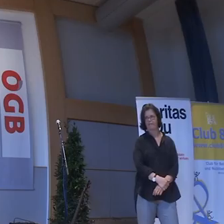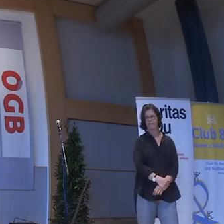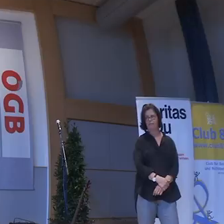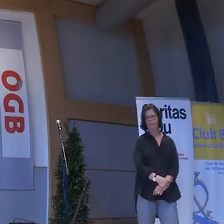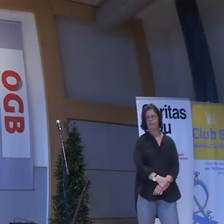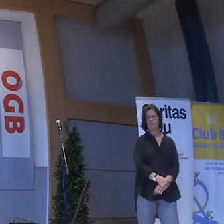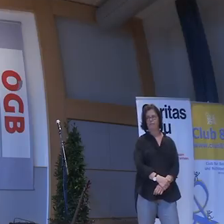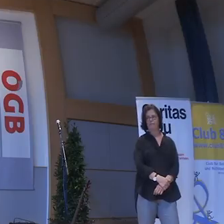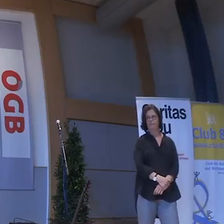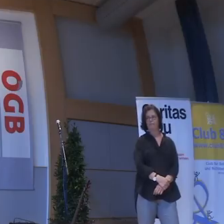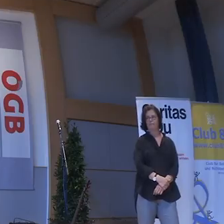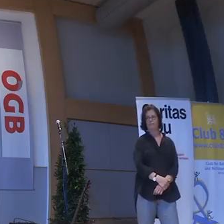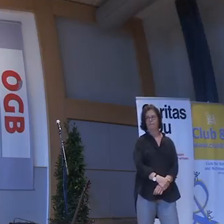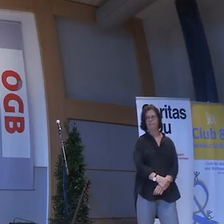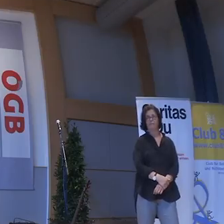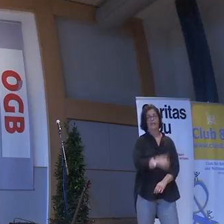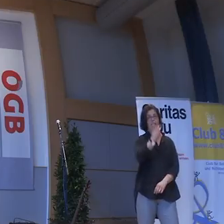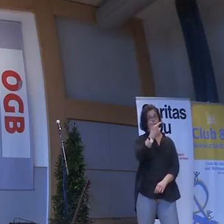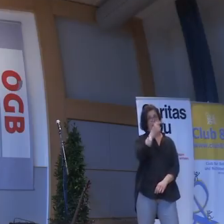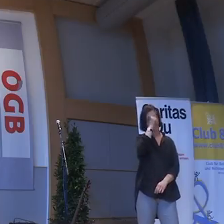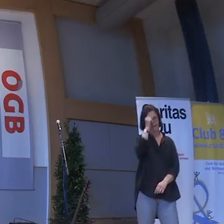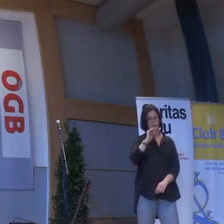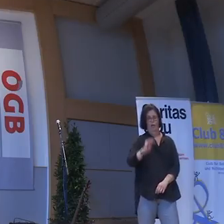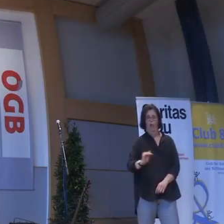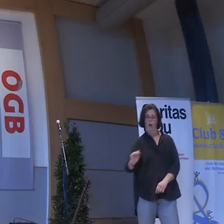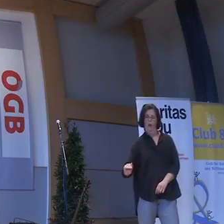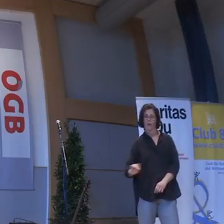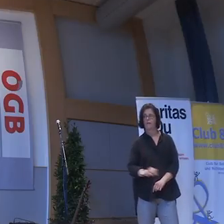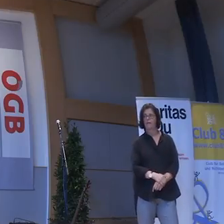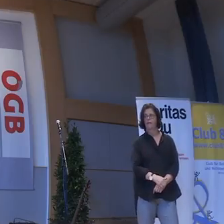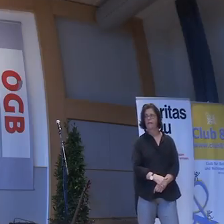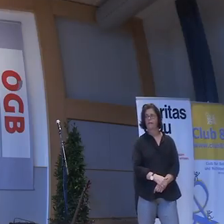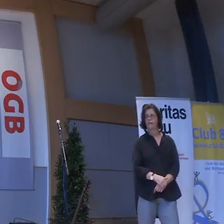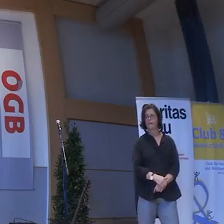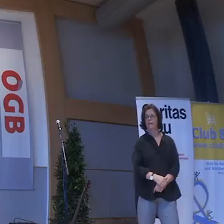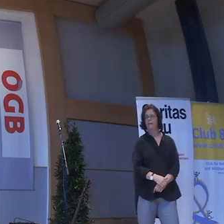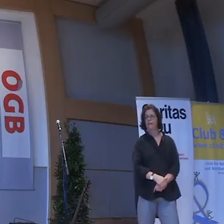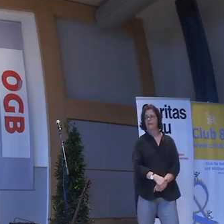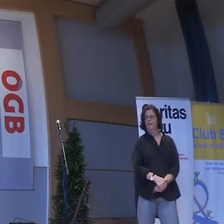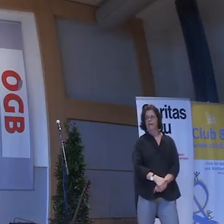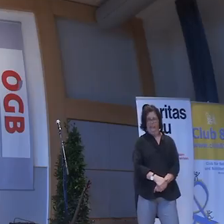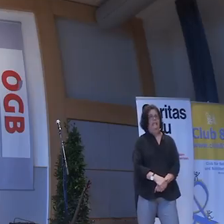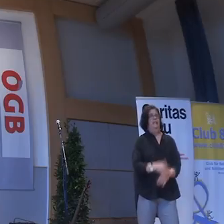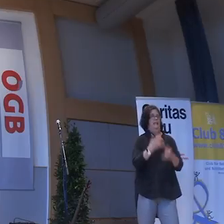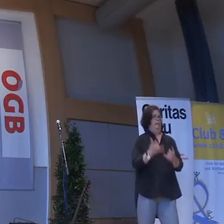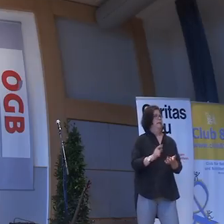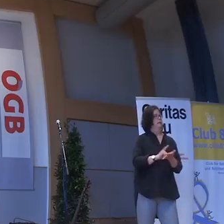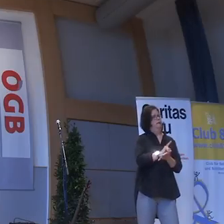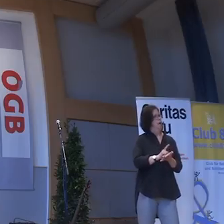Und warum spielen die nicht 19. Entschließen. Es ist Zeit.